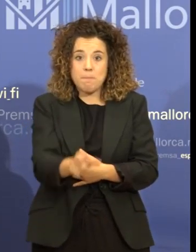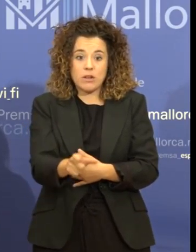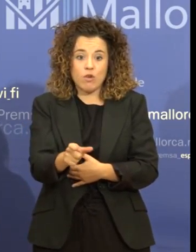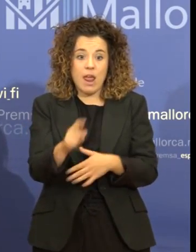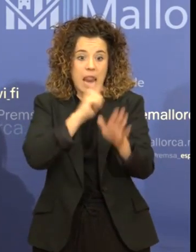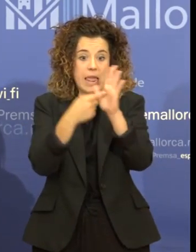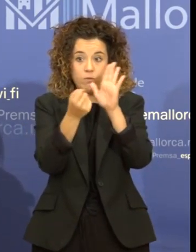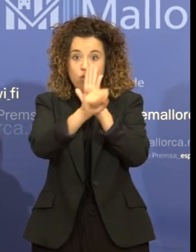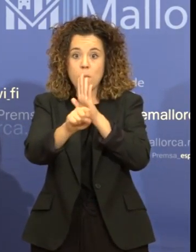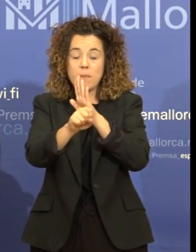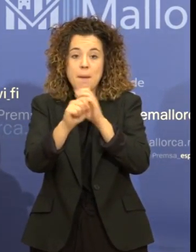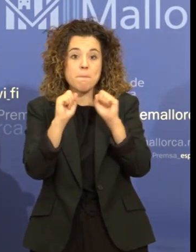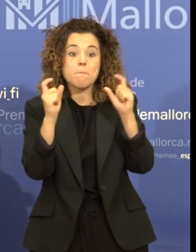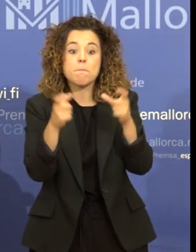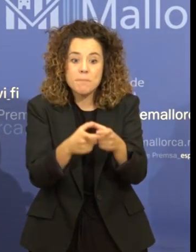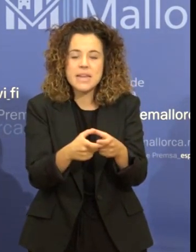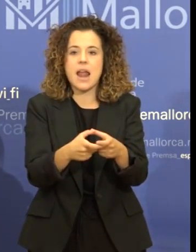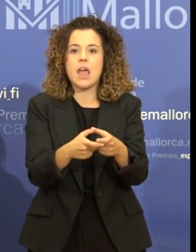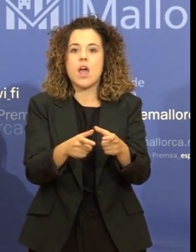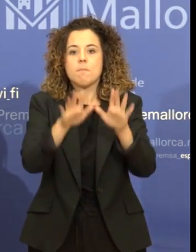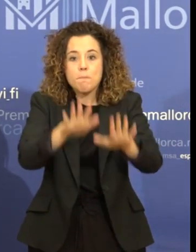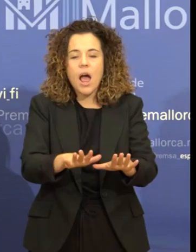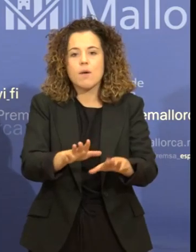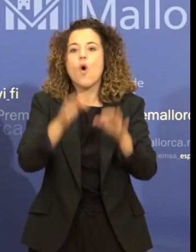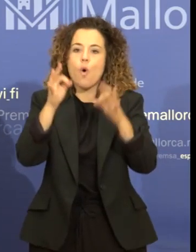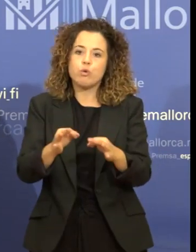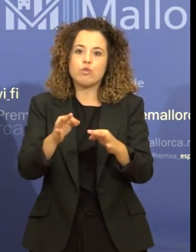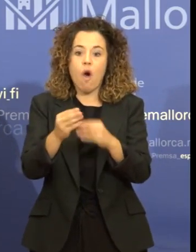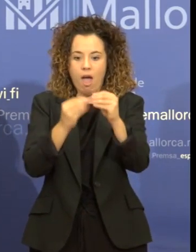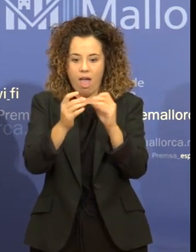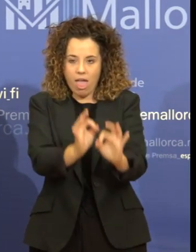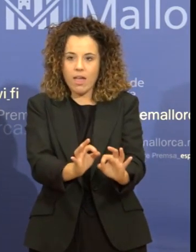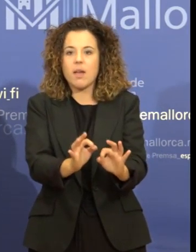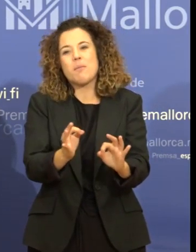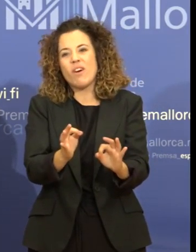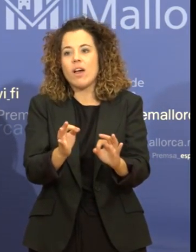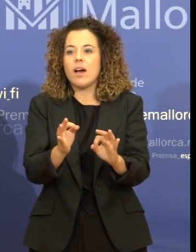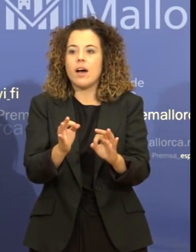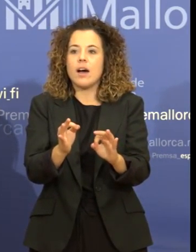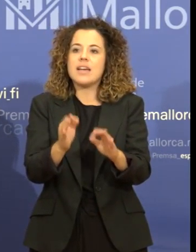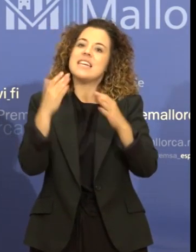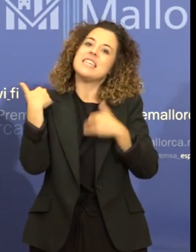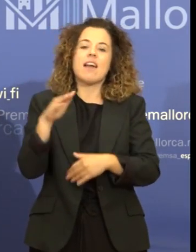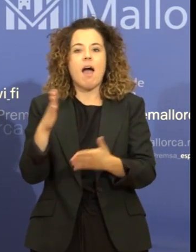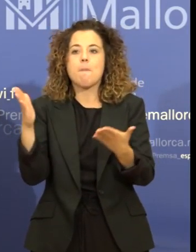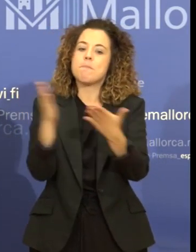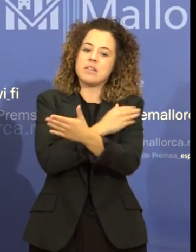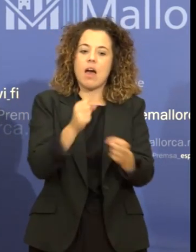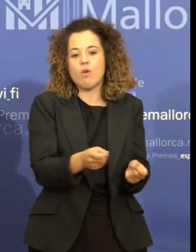encara està executant i està cometent-se infractió. No una vegada l'acabada,